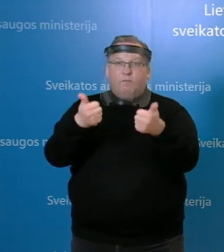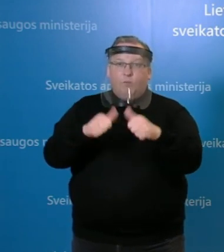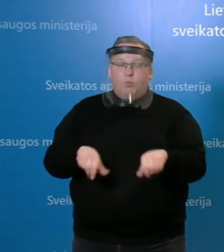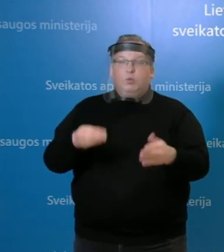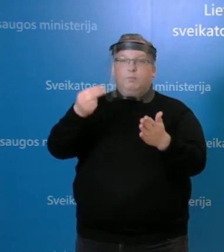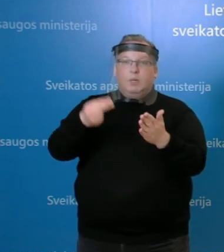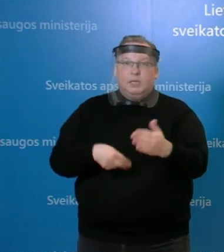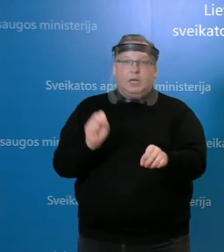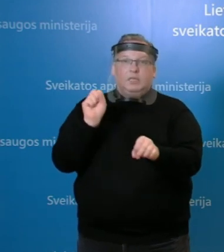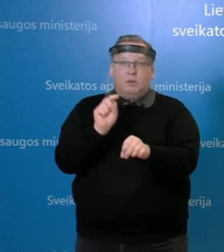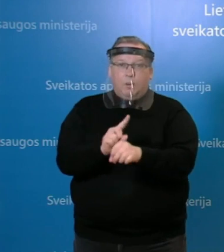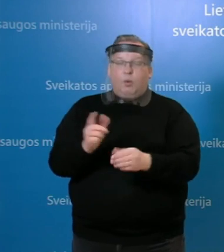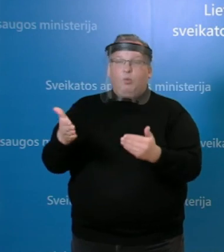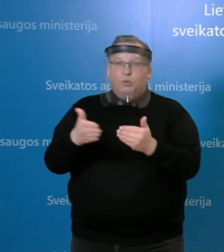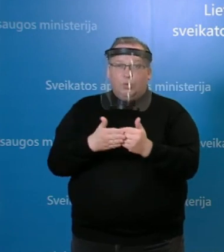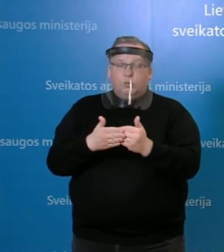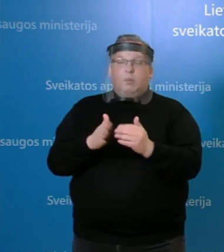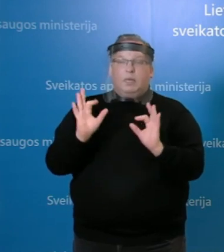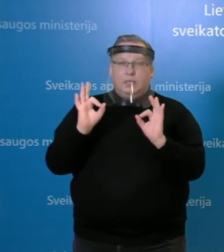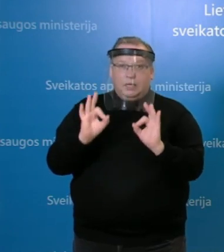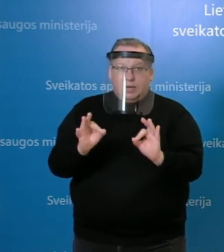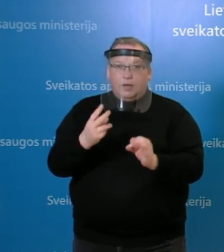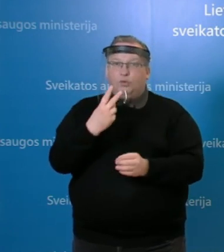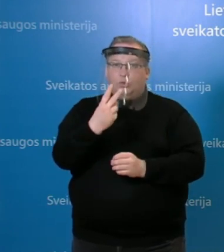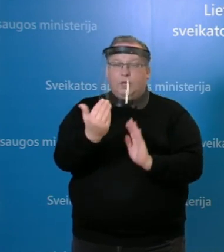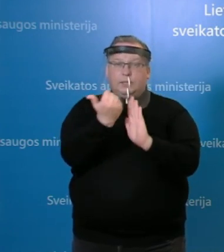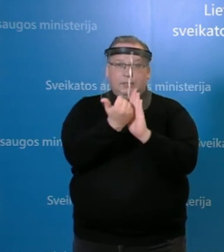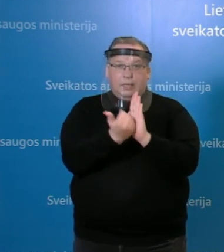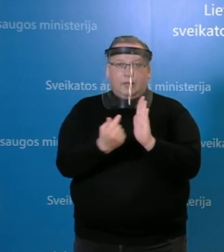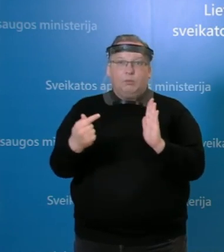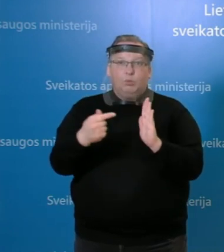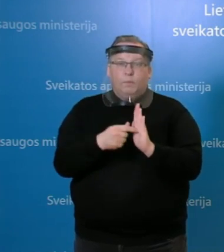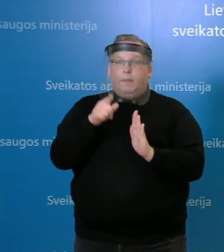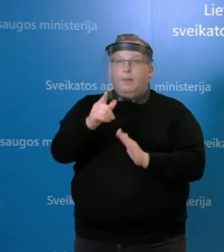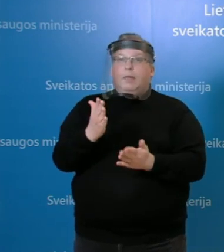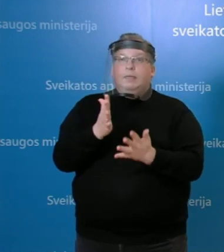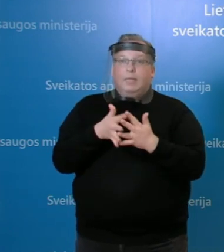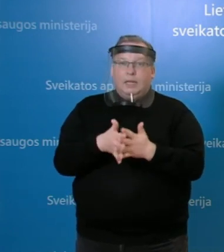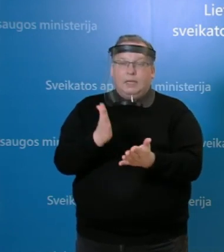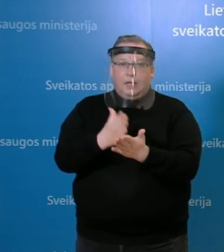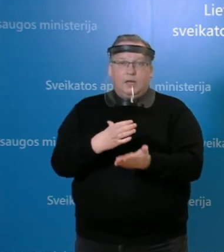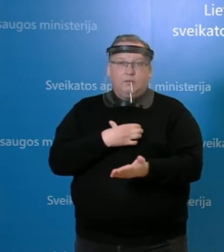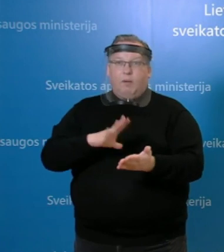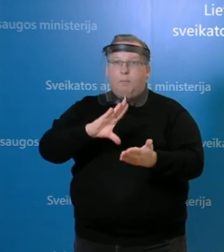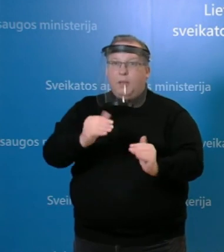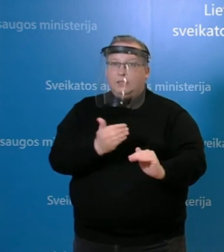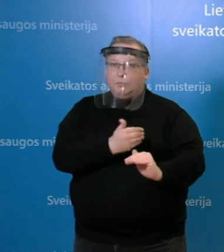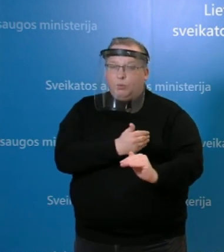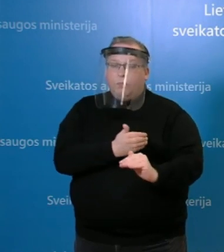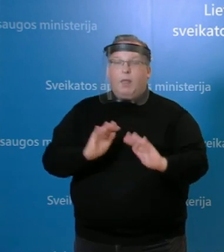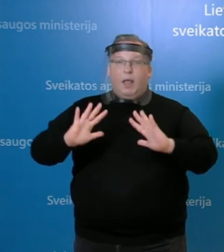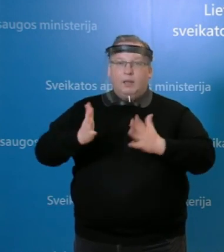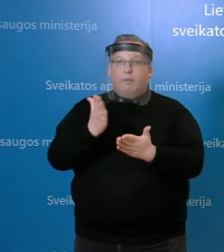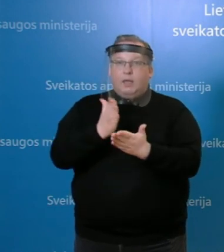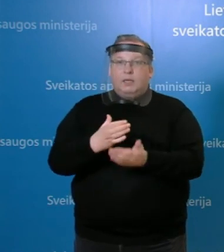įsipareigotų, kad izoliuosis ir laikysis teisės aktų reikalavimų. Tai šitie dalykai yra asmeniai, aišku, besimptomiai atvejai taip pat yra labai